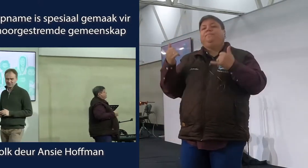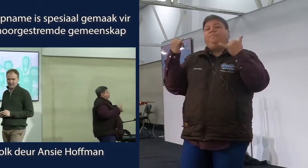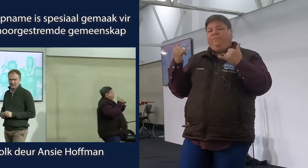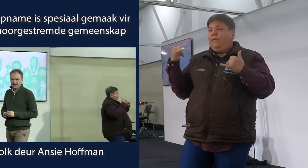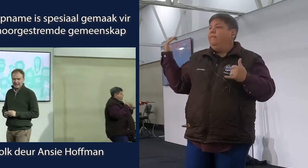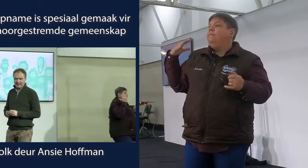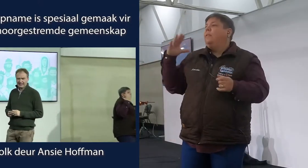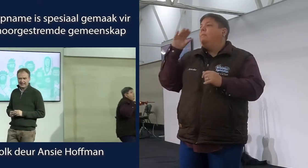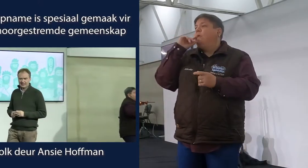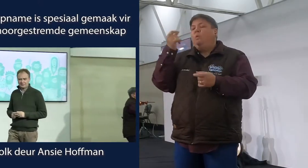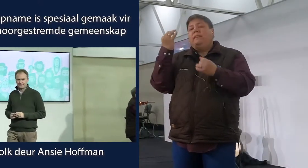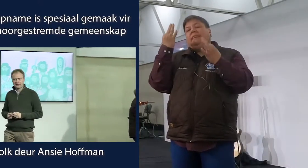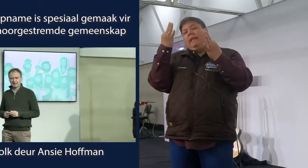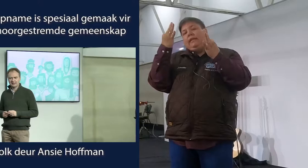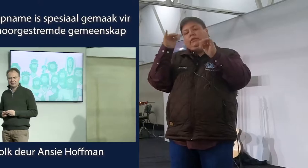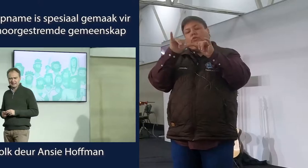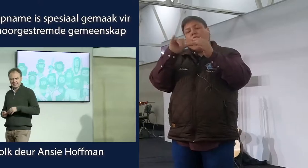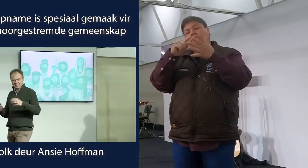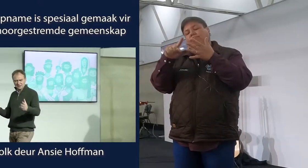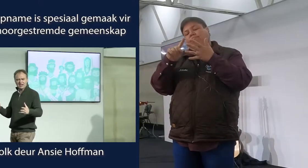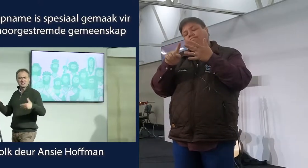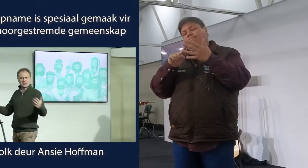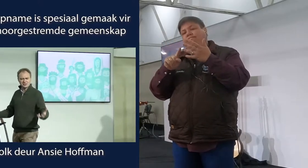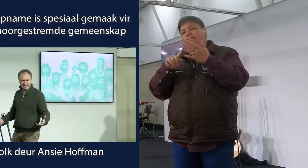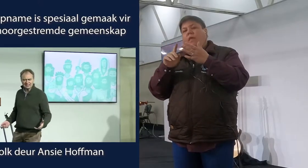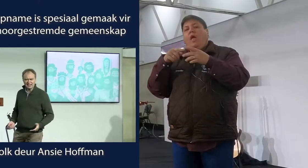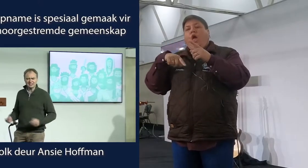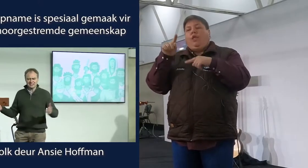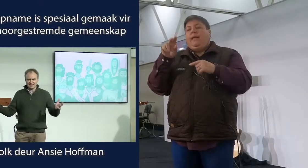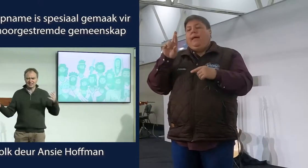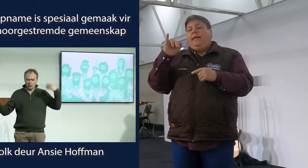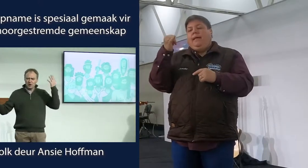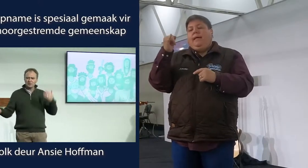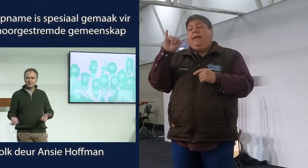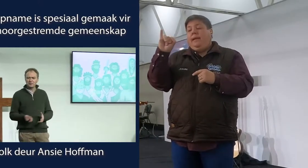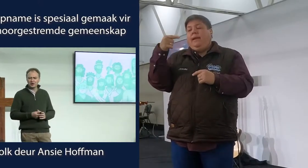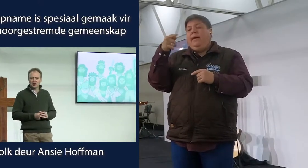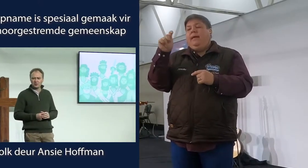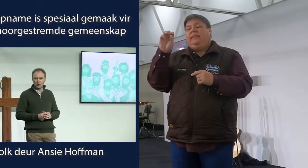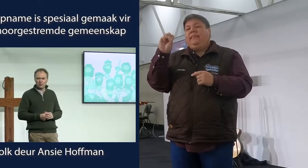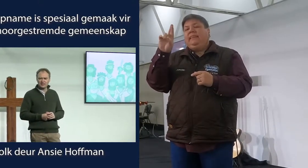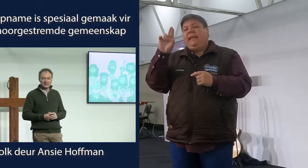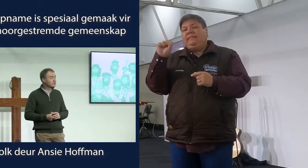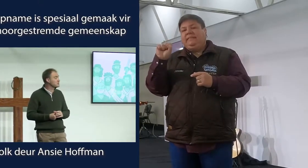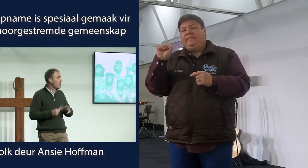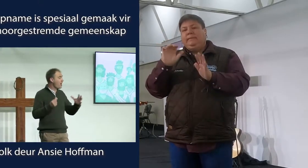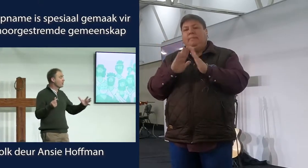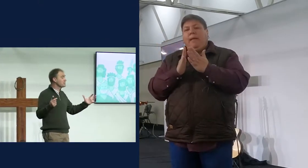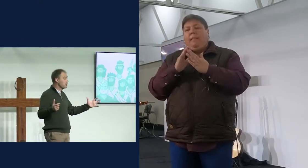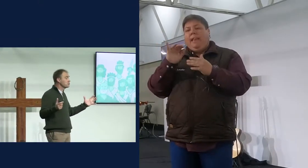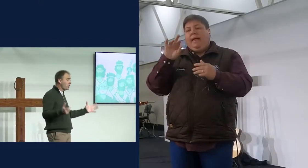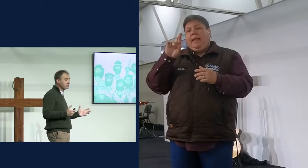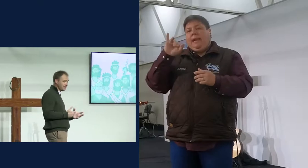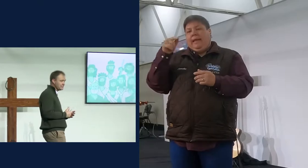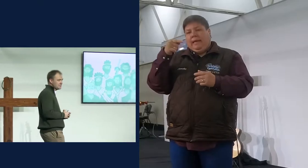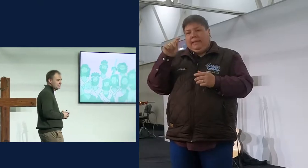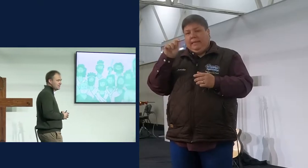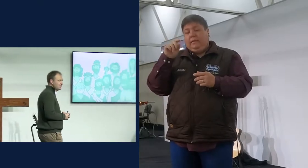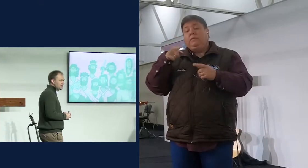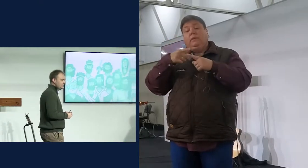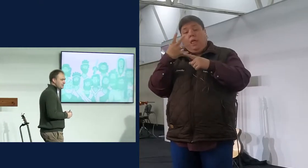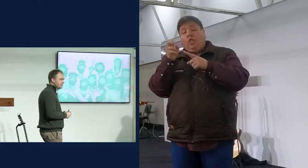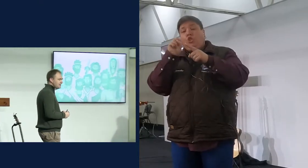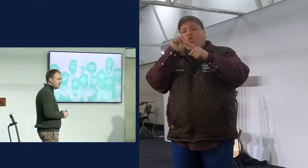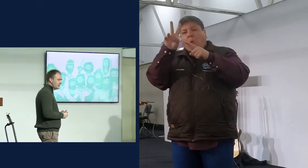uit. En weet, as julle nou denk aan Richters, dan kom maar een paar name op en julle, daar was al te sal 12 Richters